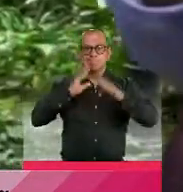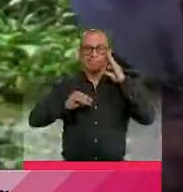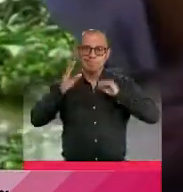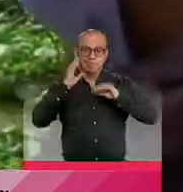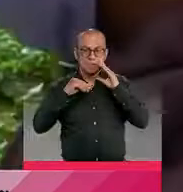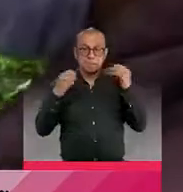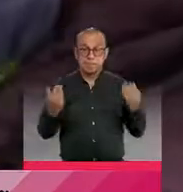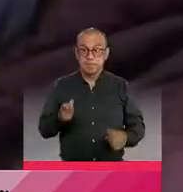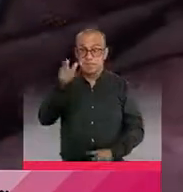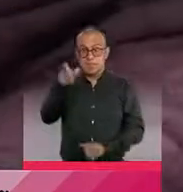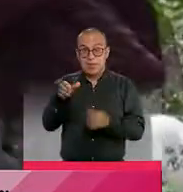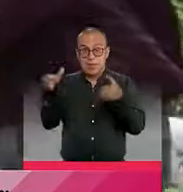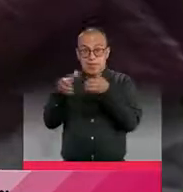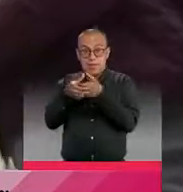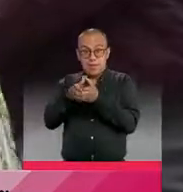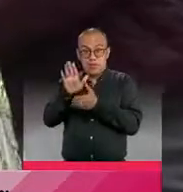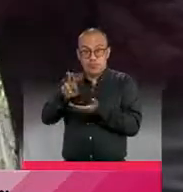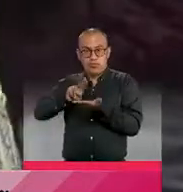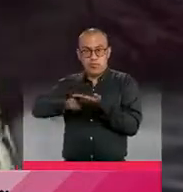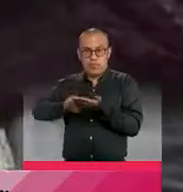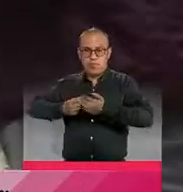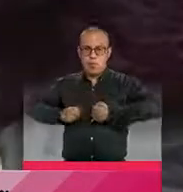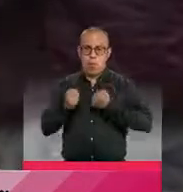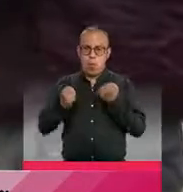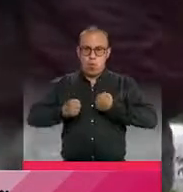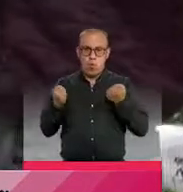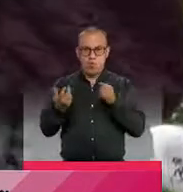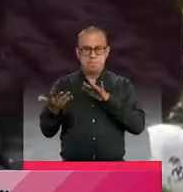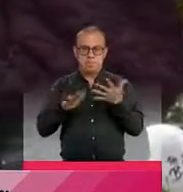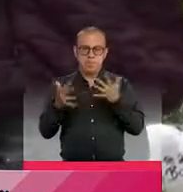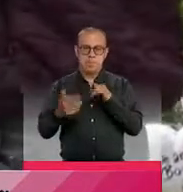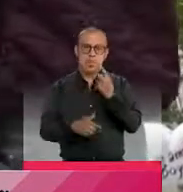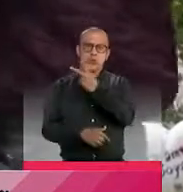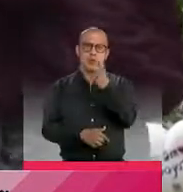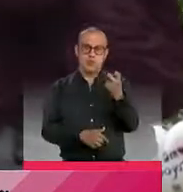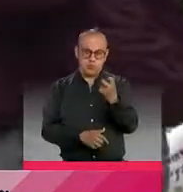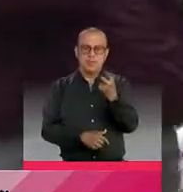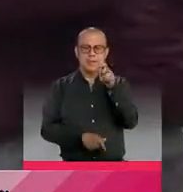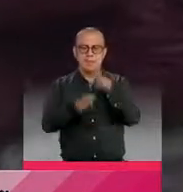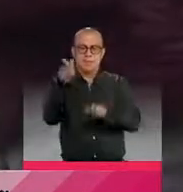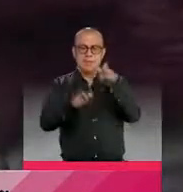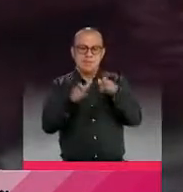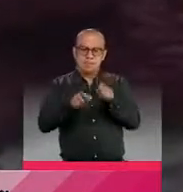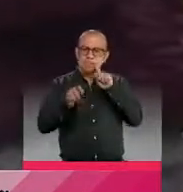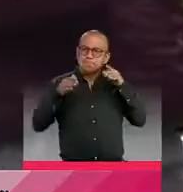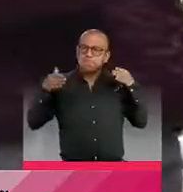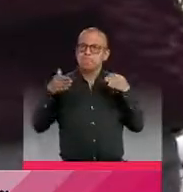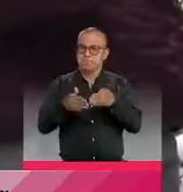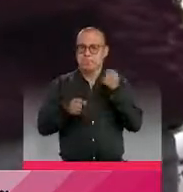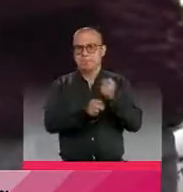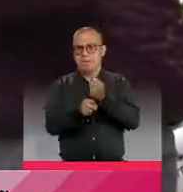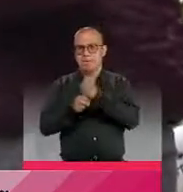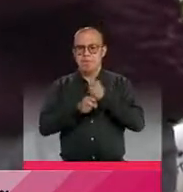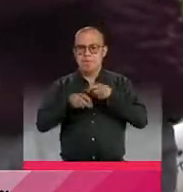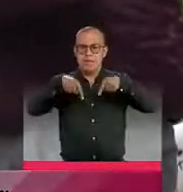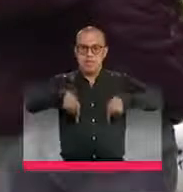Según la Asociación de Intérpretes de Bogotá, hay alrededor de 200 personas dedicadas a esta labor en la capital.